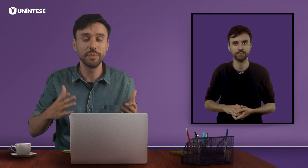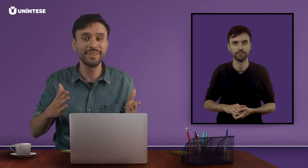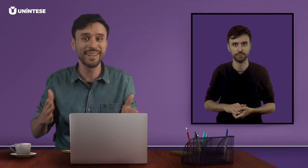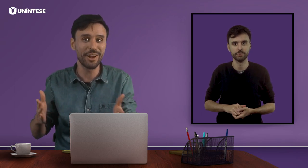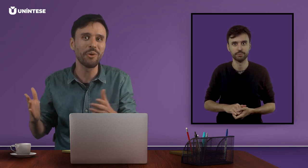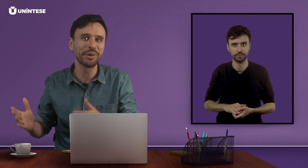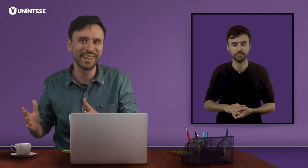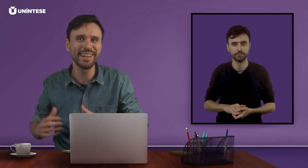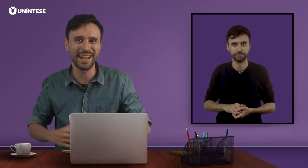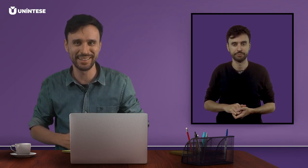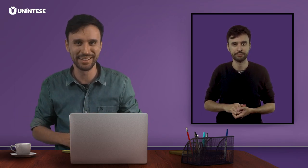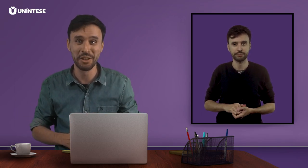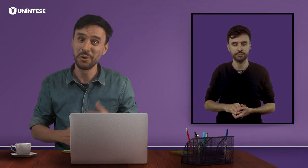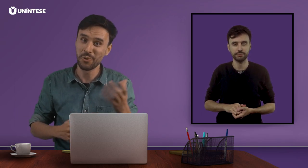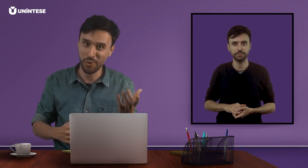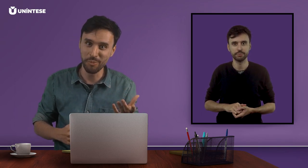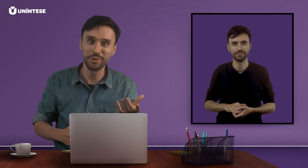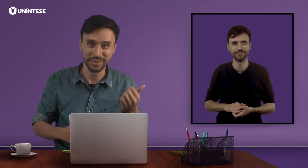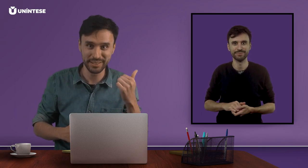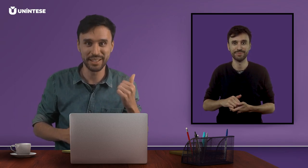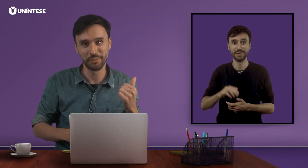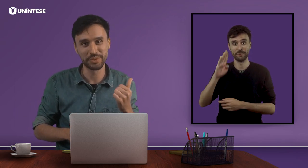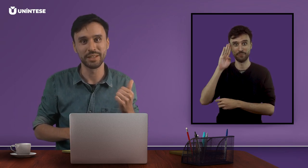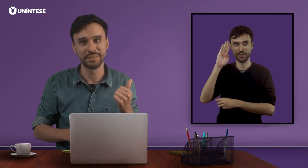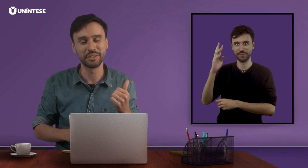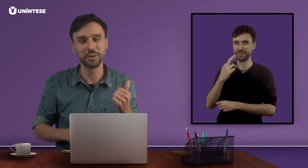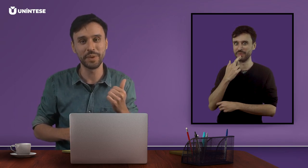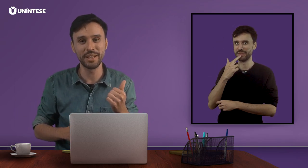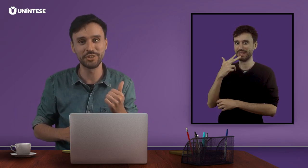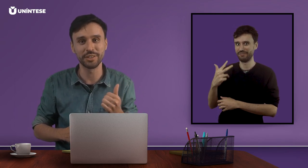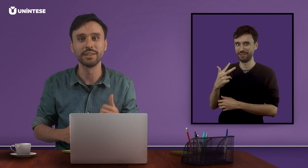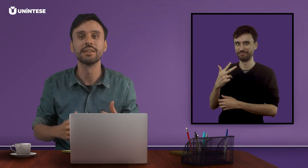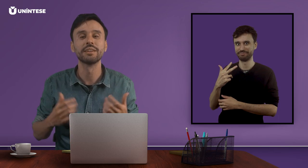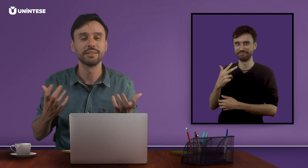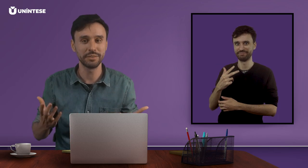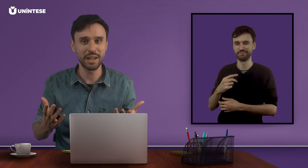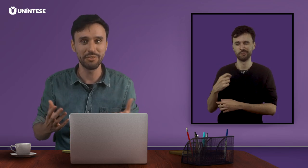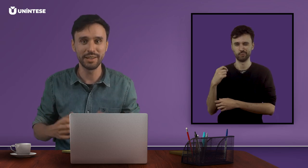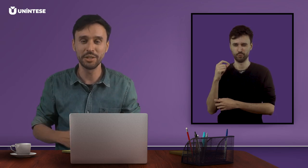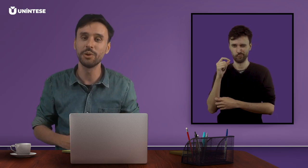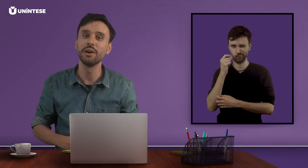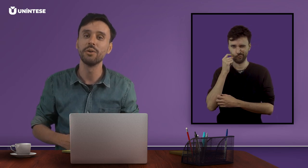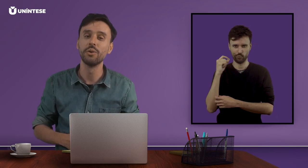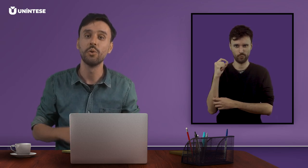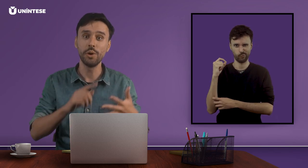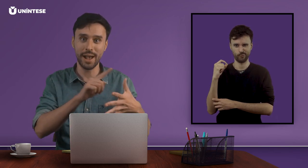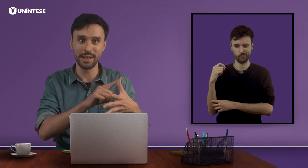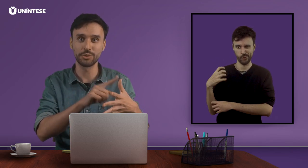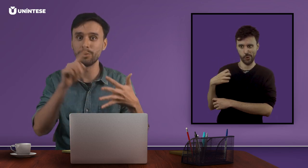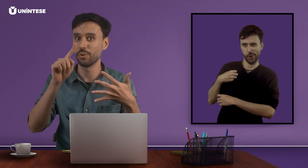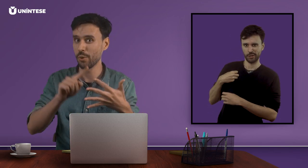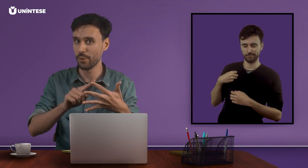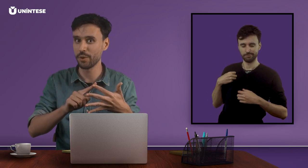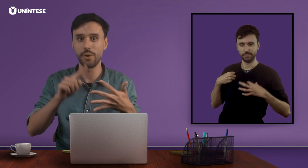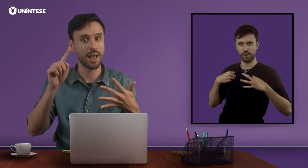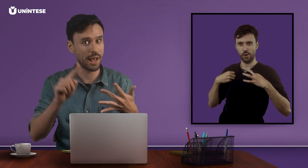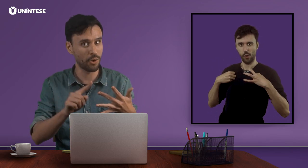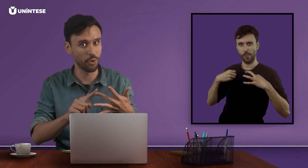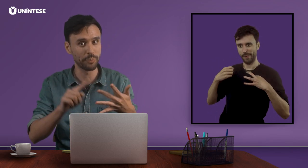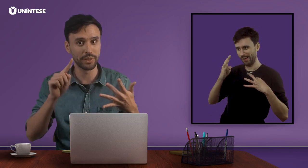maneira ordenada, como citamos anteriormente, no trava-língua, o rato roeu a roupa